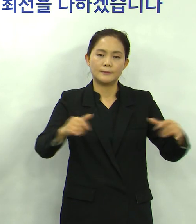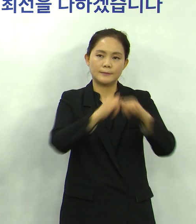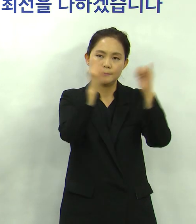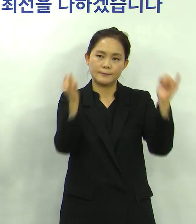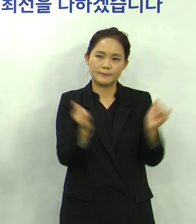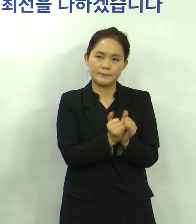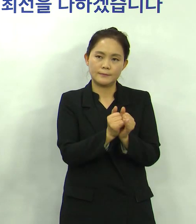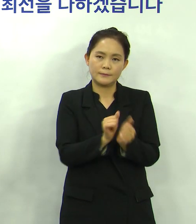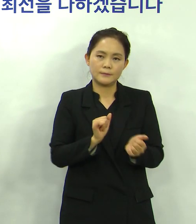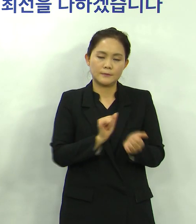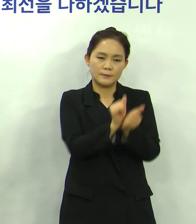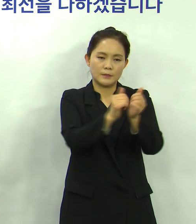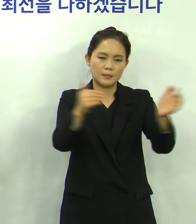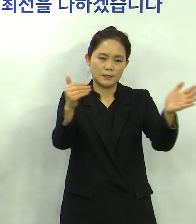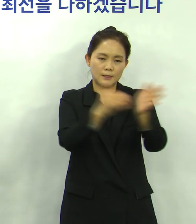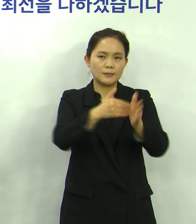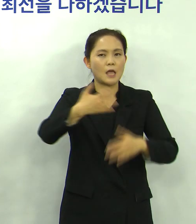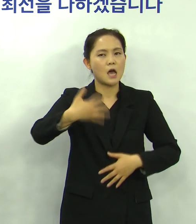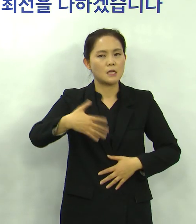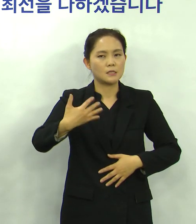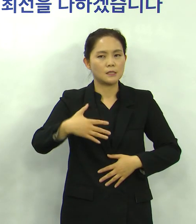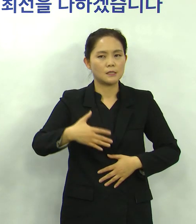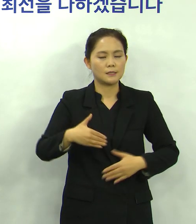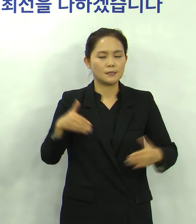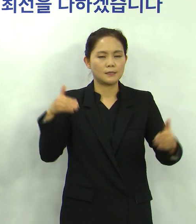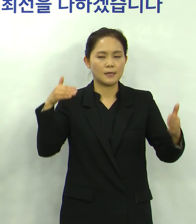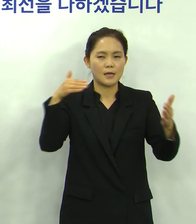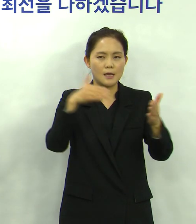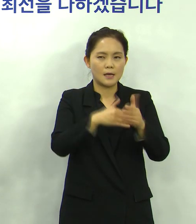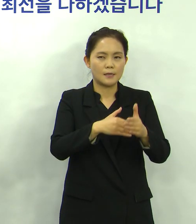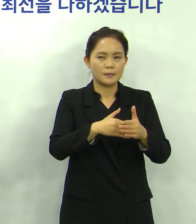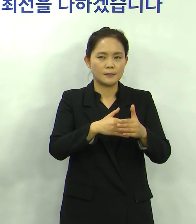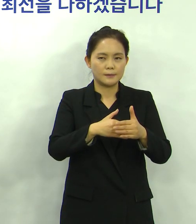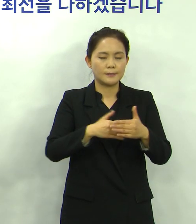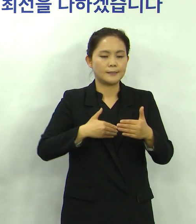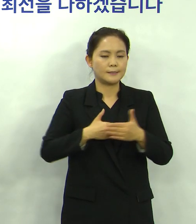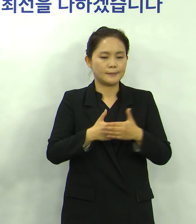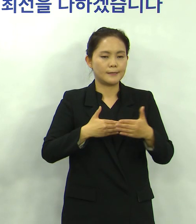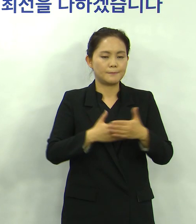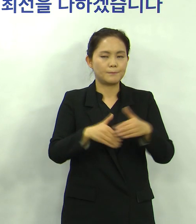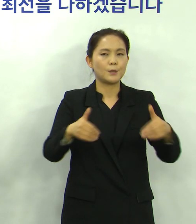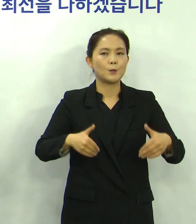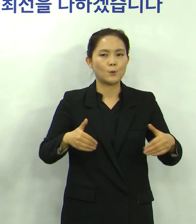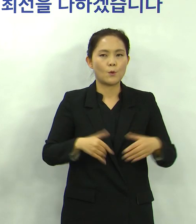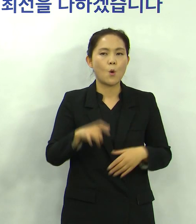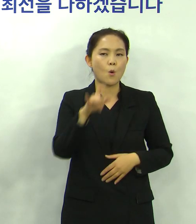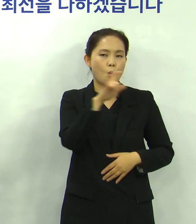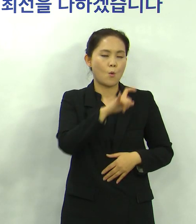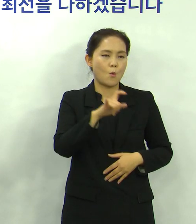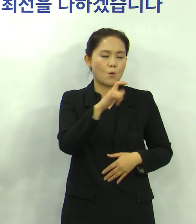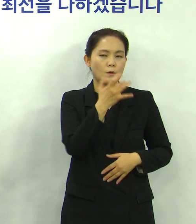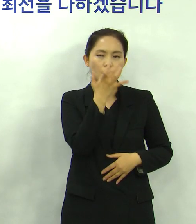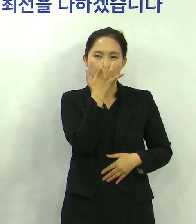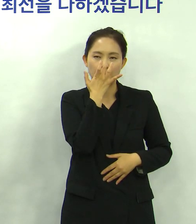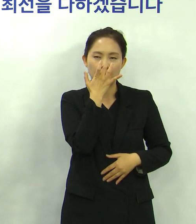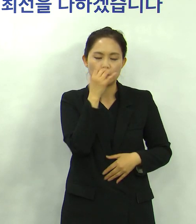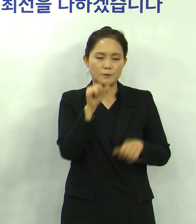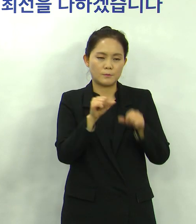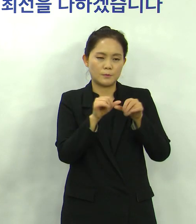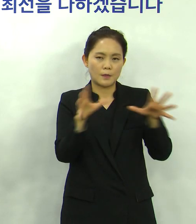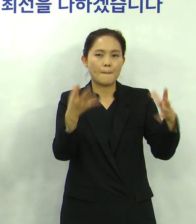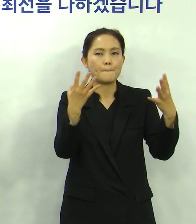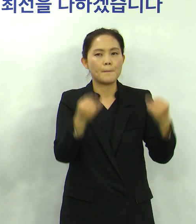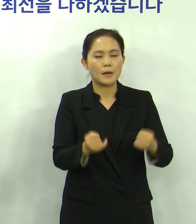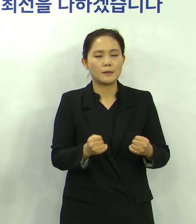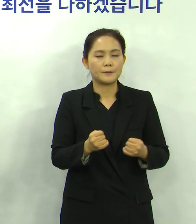감염이 완전히 사라지지 않는 만큼 끝까지 마음을 놓지 말아야 합니다 코로나19는 부중상 전파가 많은